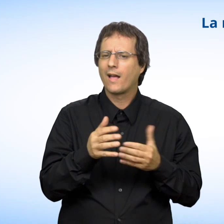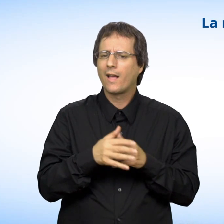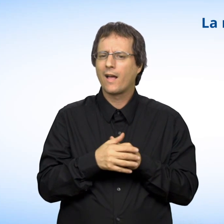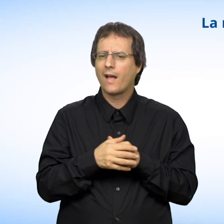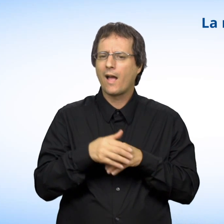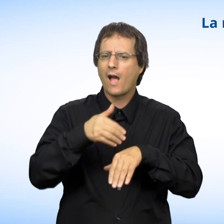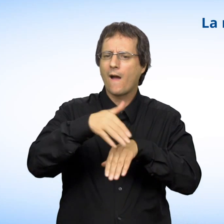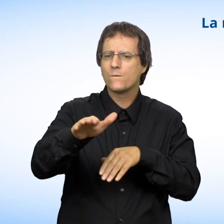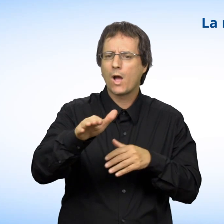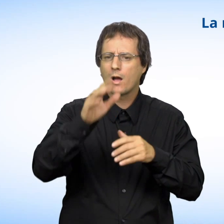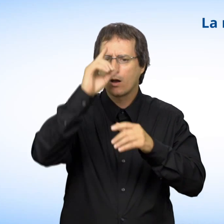au concept de racisme.